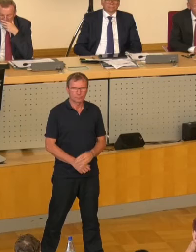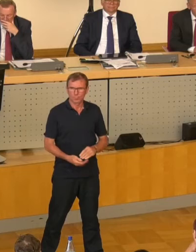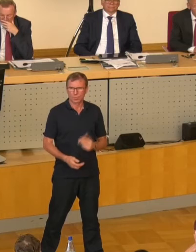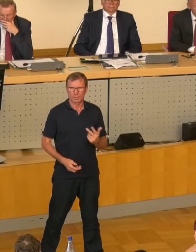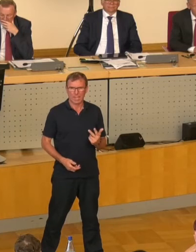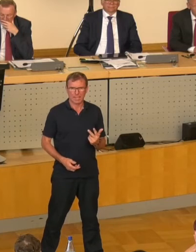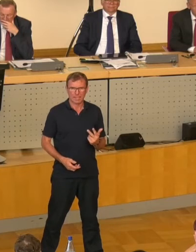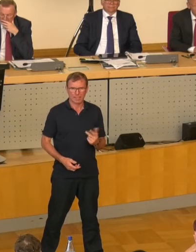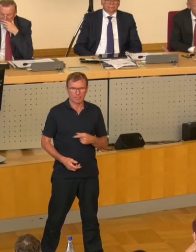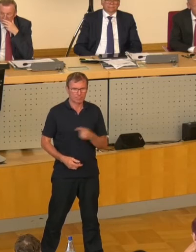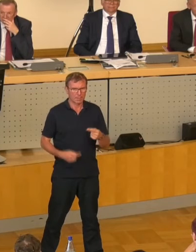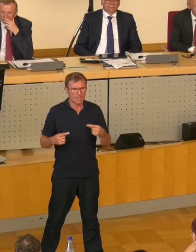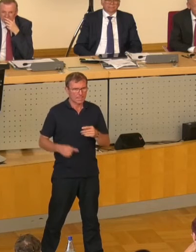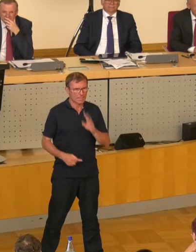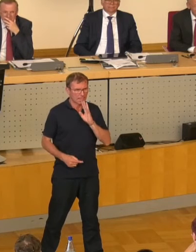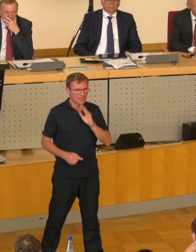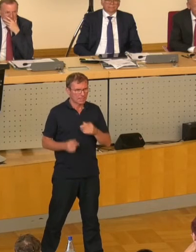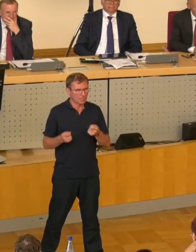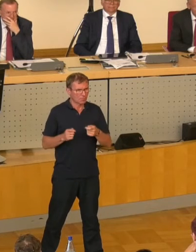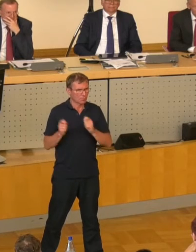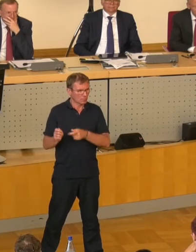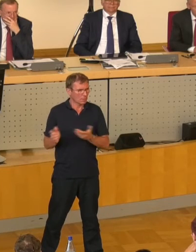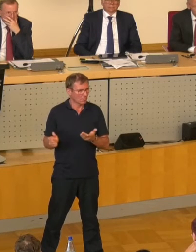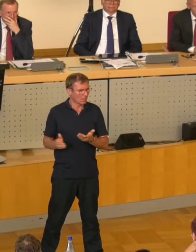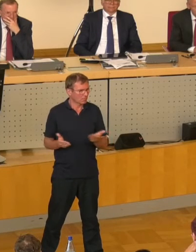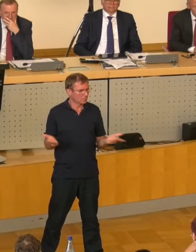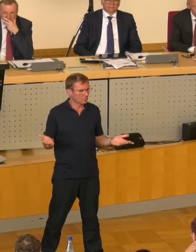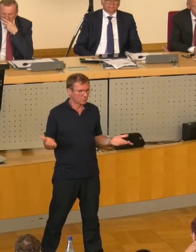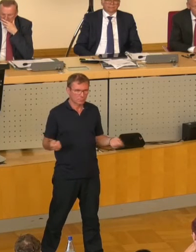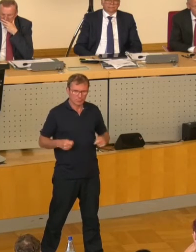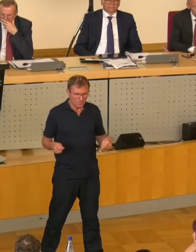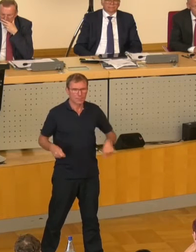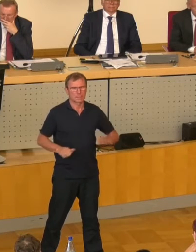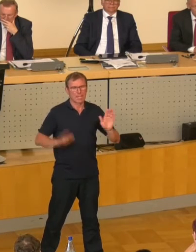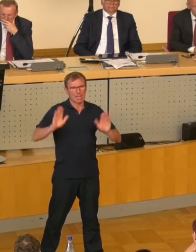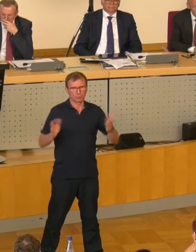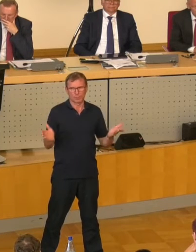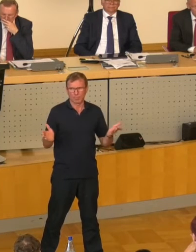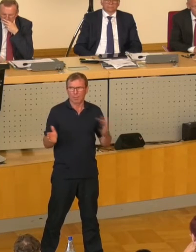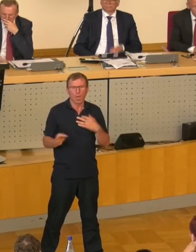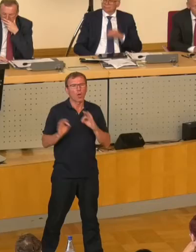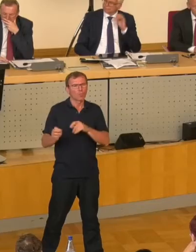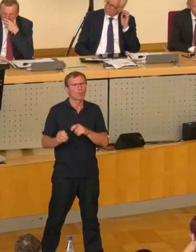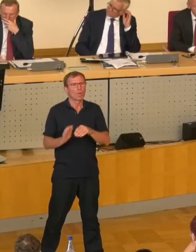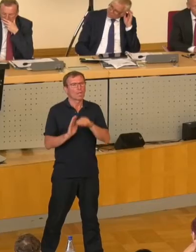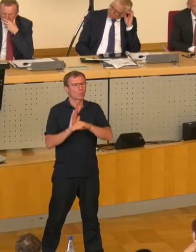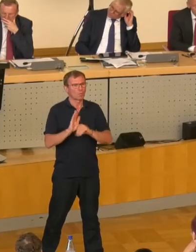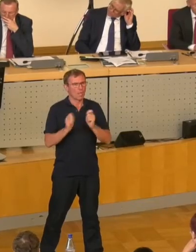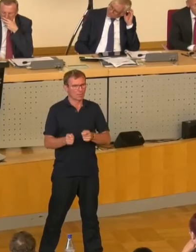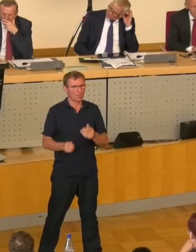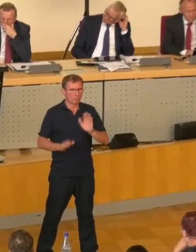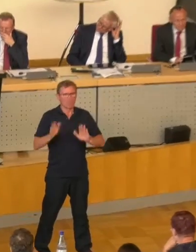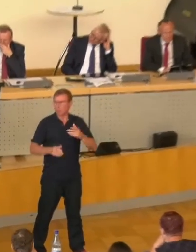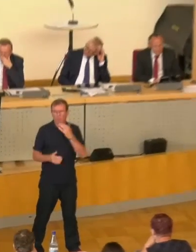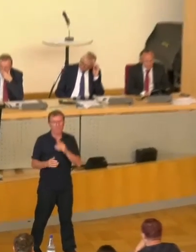Gibt es eine Gegenrede zum Geschäftsordnungsantrag? Gibt es nicht, dann stimmen wir ab. Wer für den Geschäftsordnungsantrag ist, den bitte ich jetzt